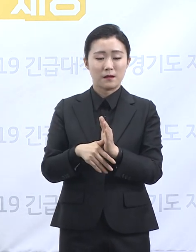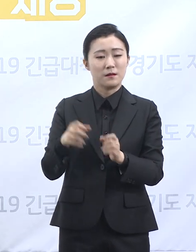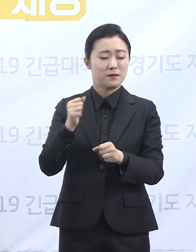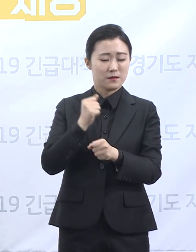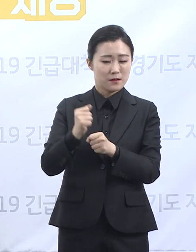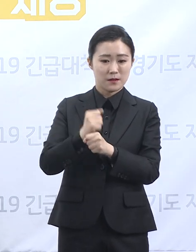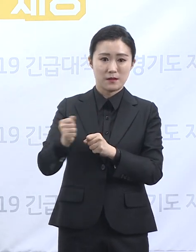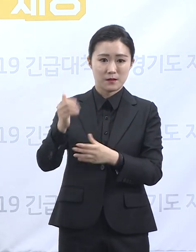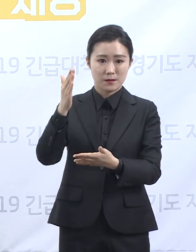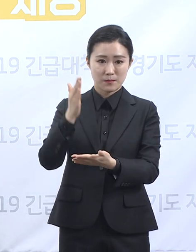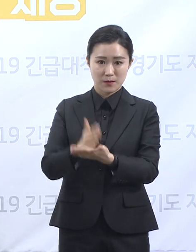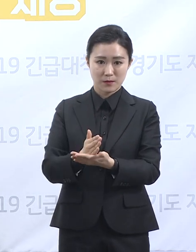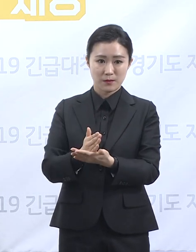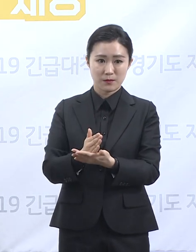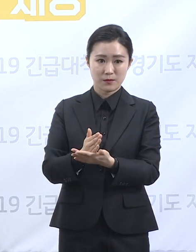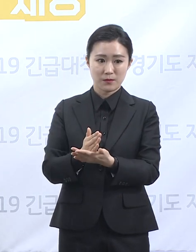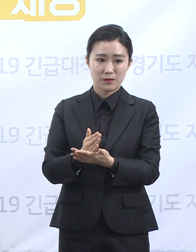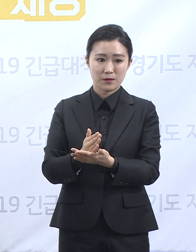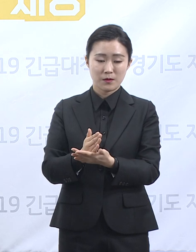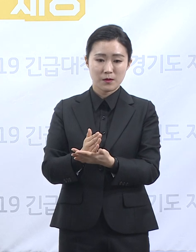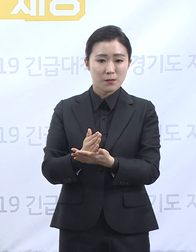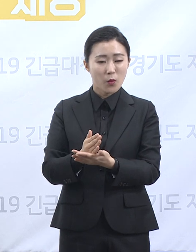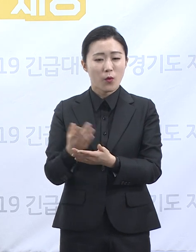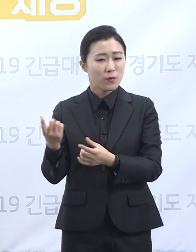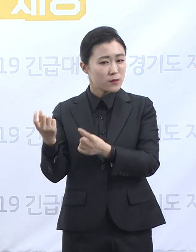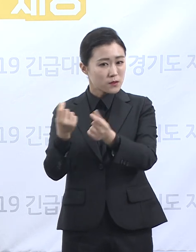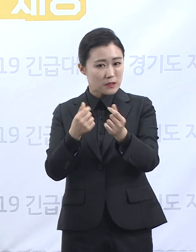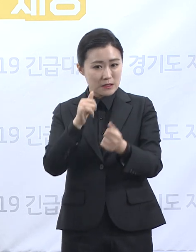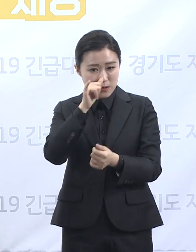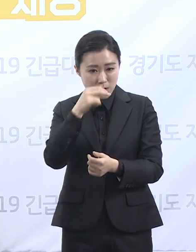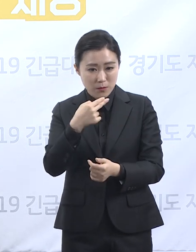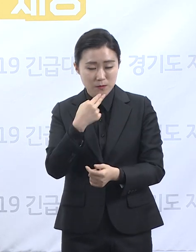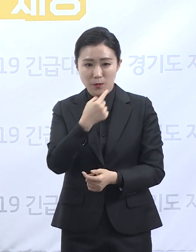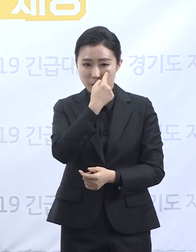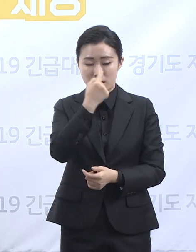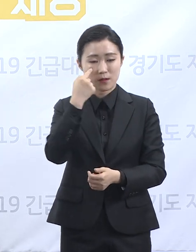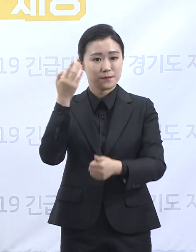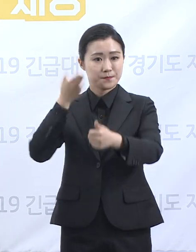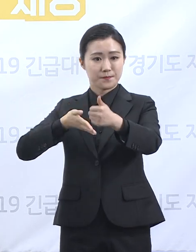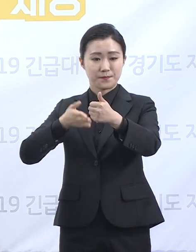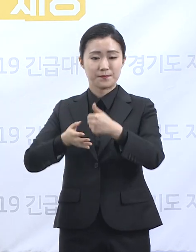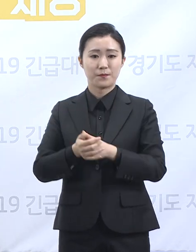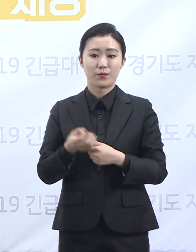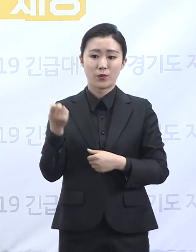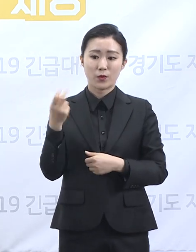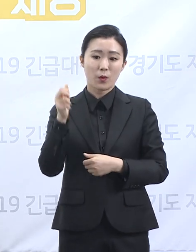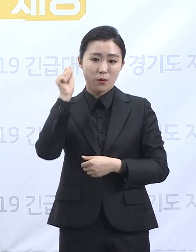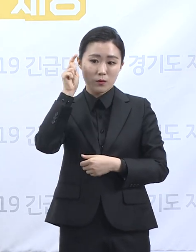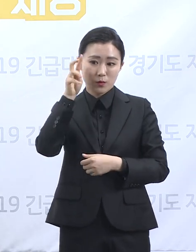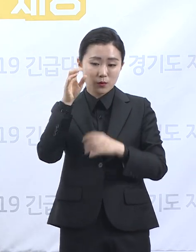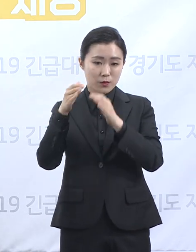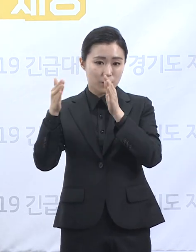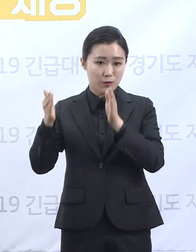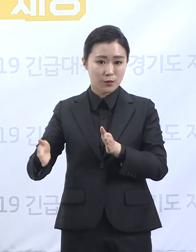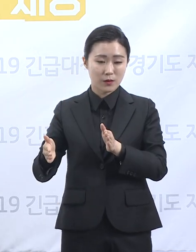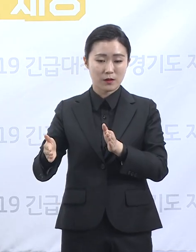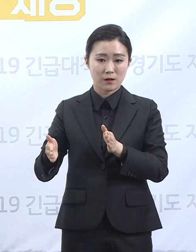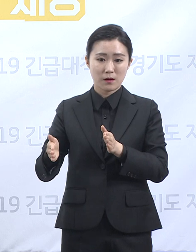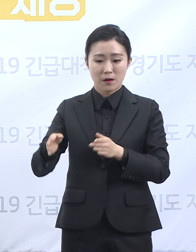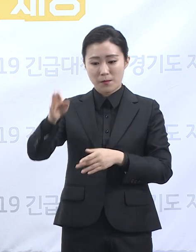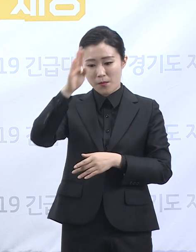마시고 비슷한 증상을 보이는 사람이 더 있는지 점검하십시오. 그 후에도 며칠간은 증상이 생기는 사람이 더